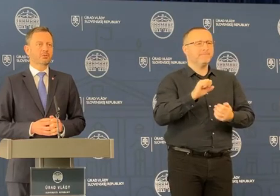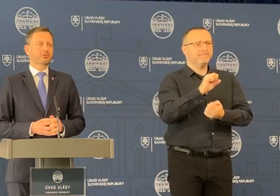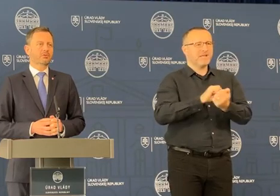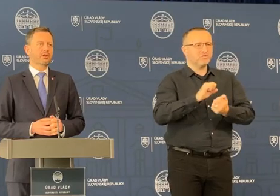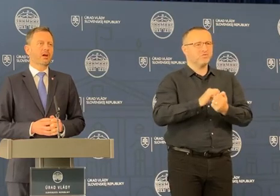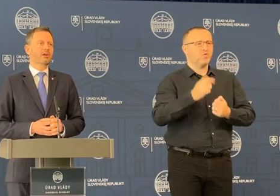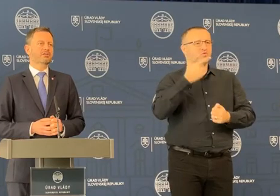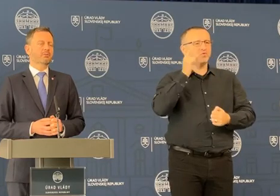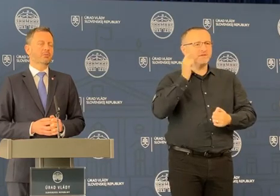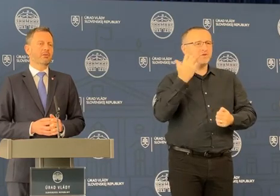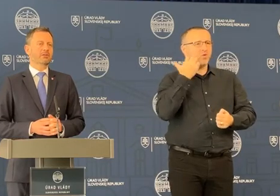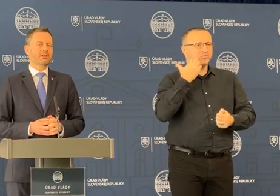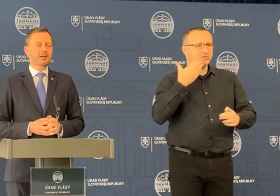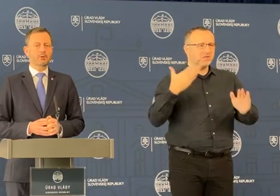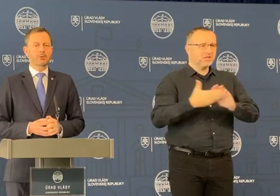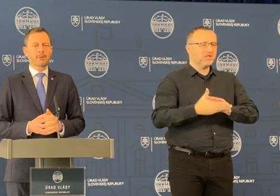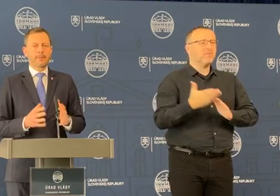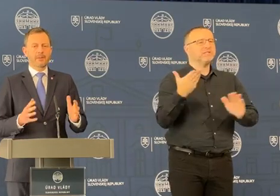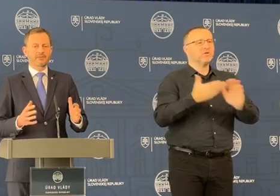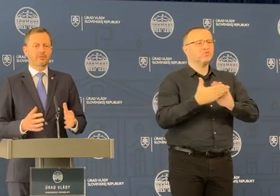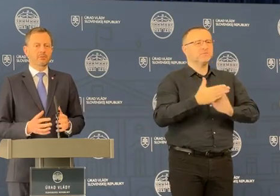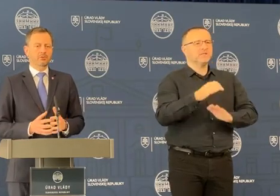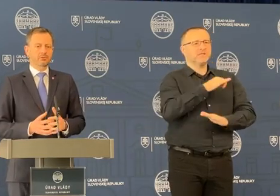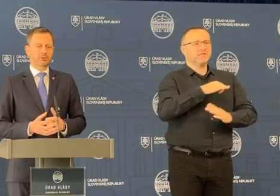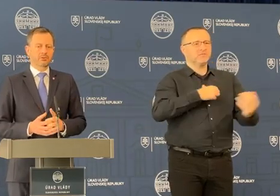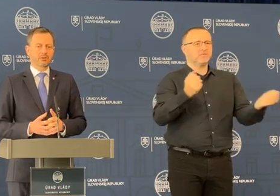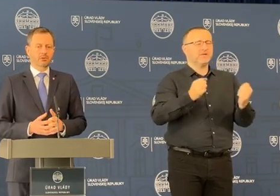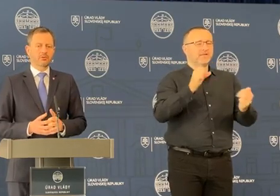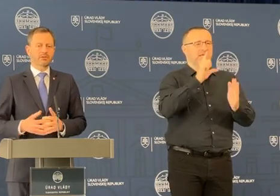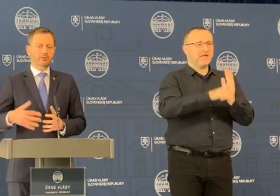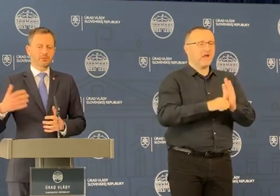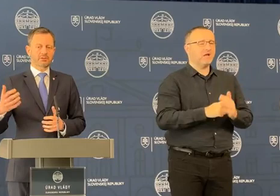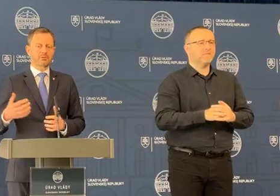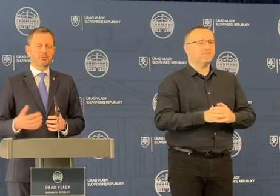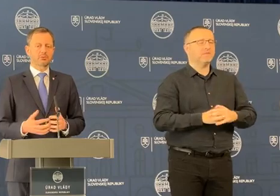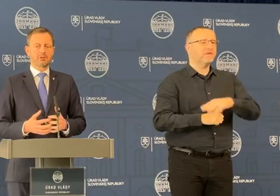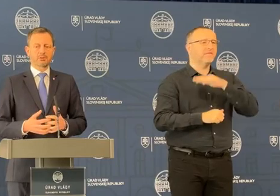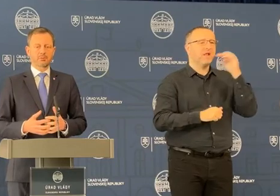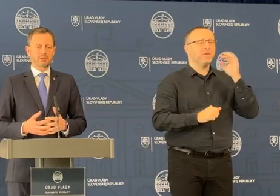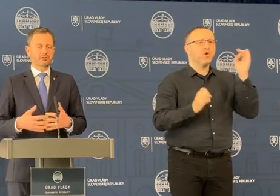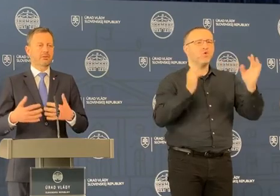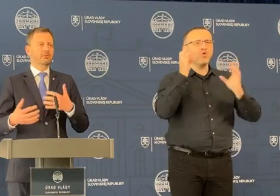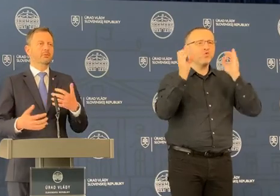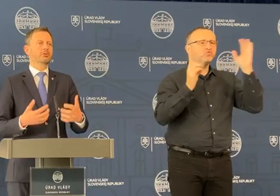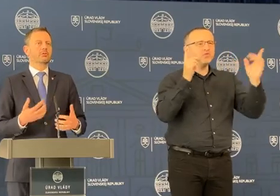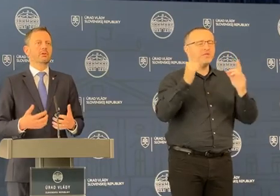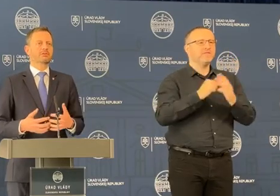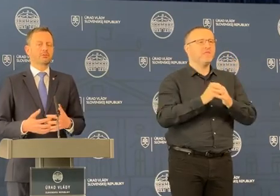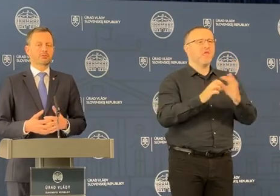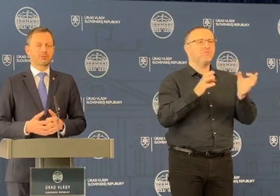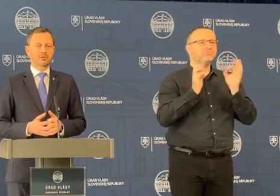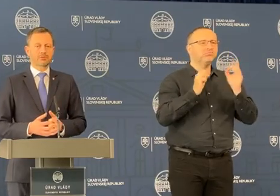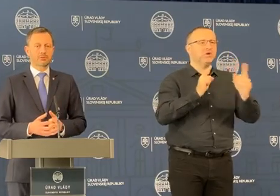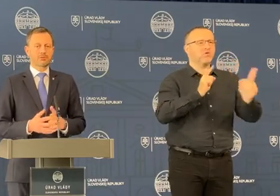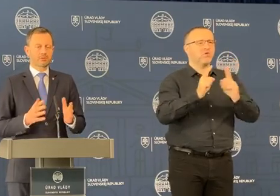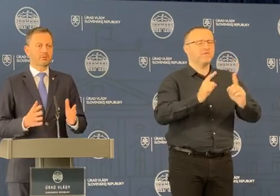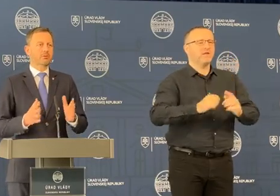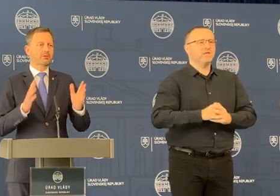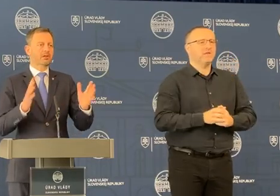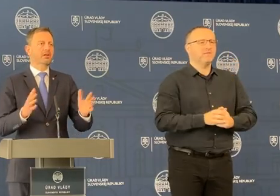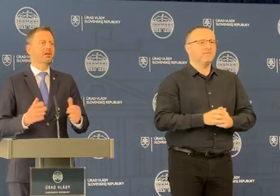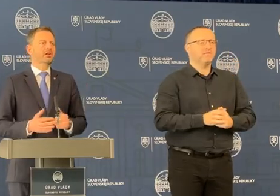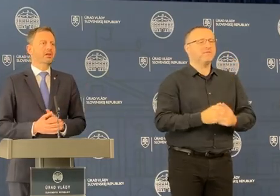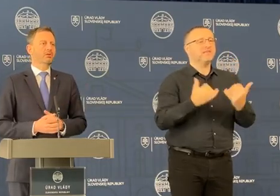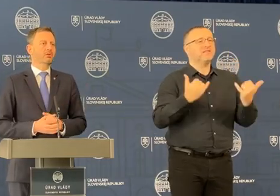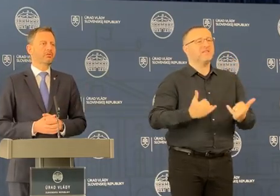zástupcovia samozprávnych krajov za veľmi konštruktívne rokovania, ktoré samozrejme budú ďalej pokračovať, aby sme monitorovali celú tú situáciu. Ale v